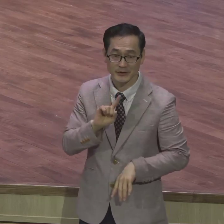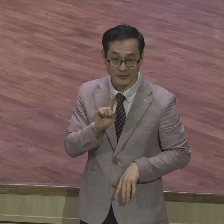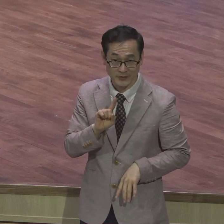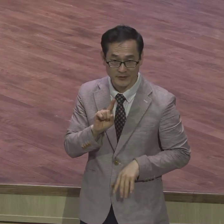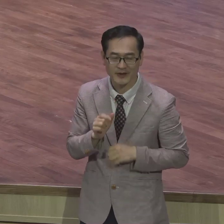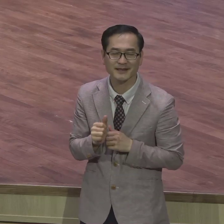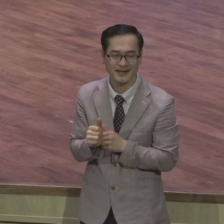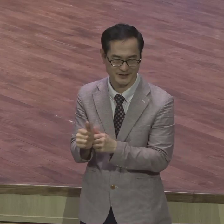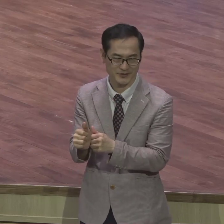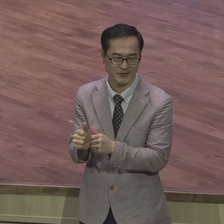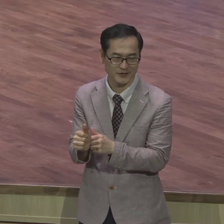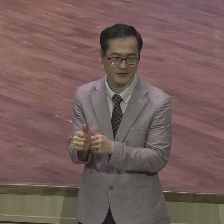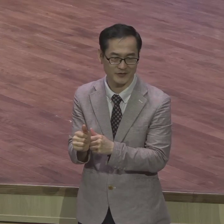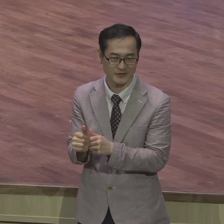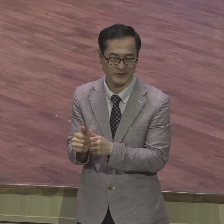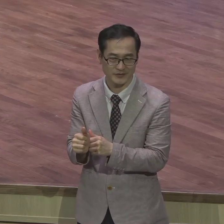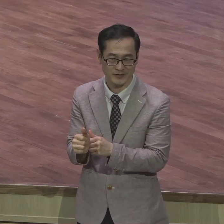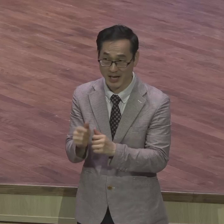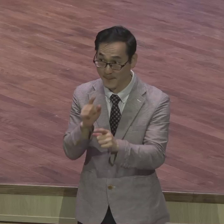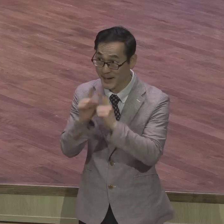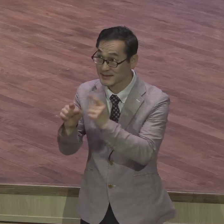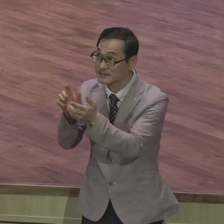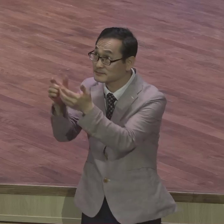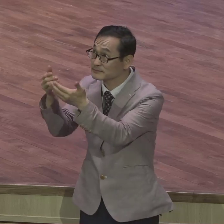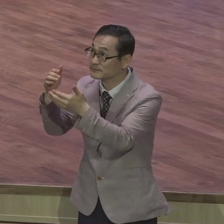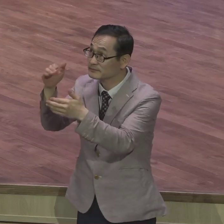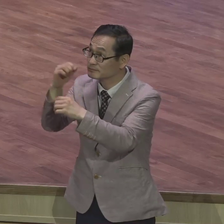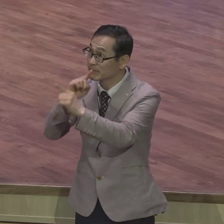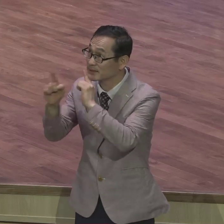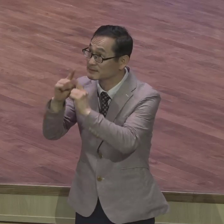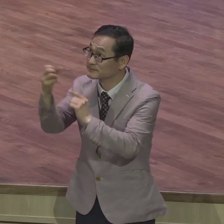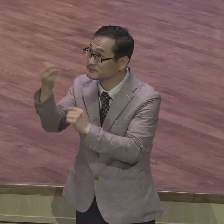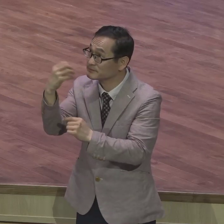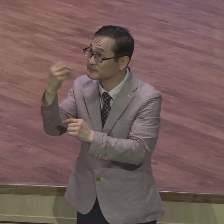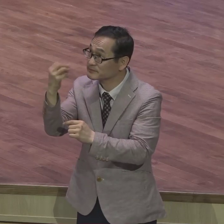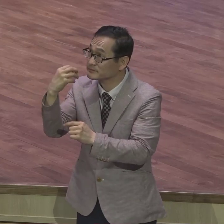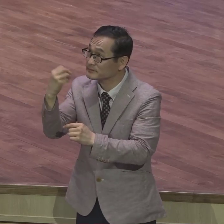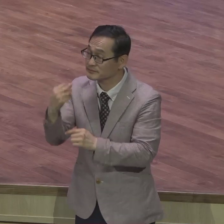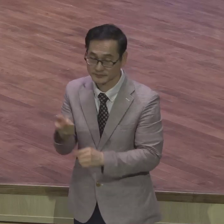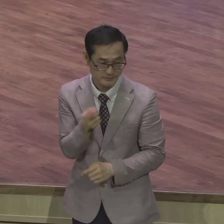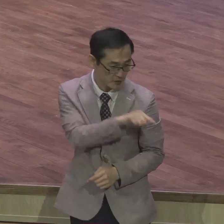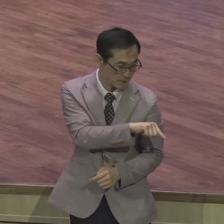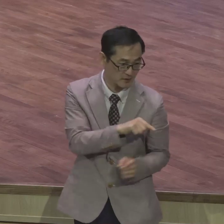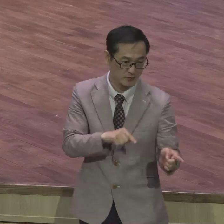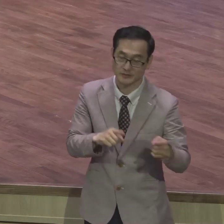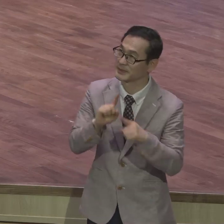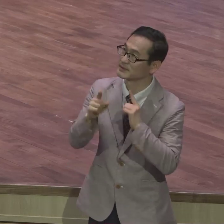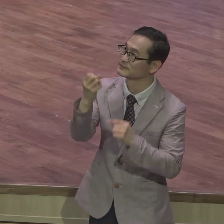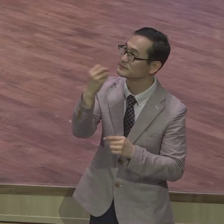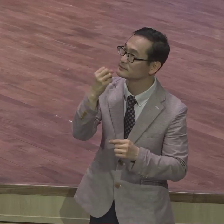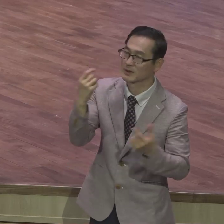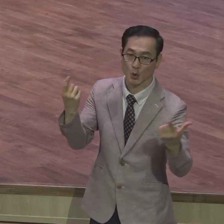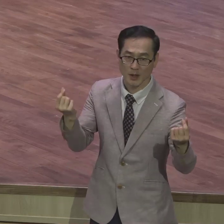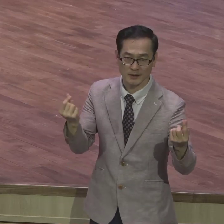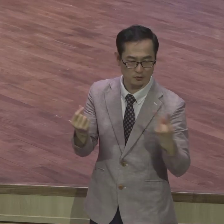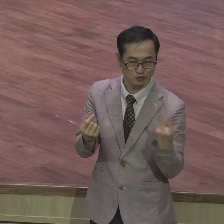똑같은 말씀에 대해서 하나님의 말씀을 똑같은 자리에서 똑같이 말씀을 듣는데 말씀